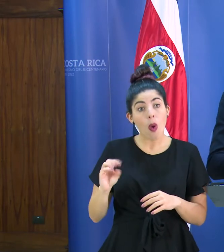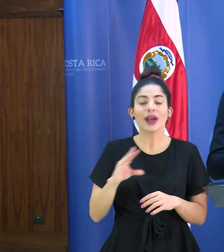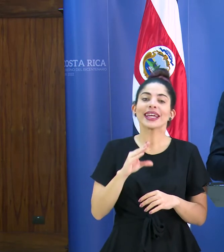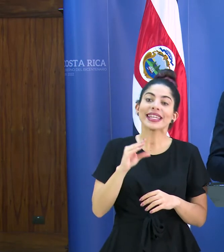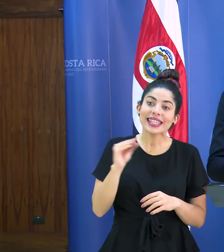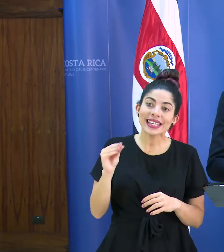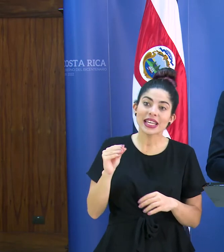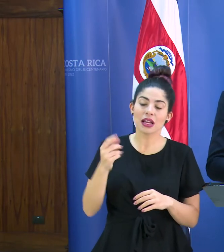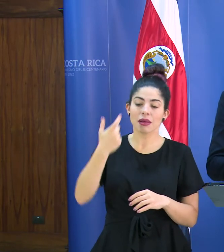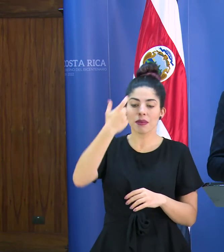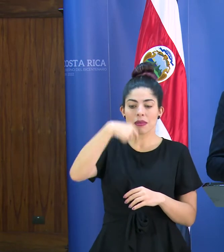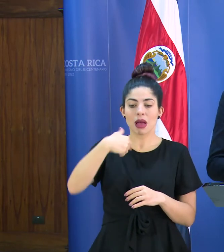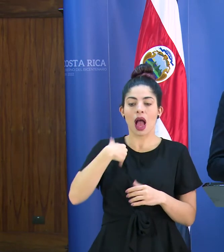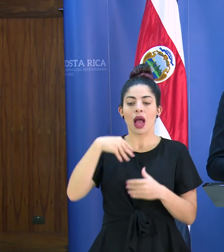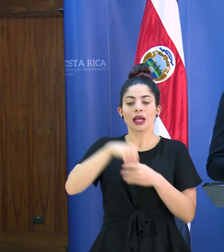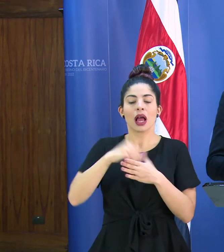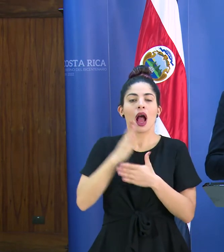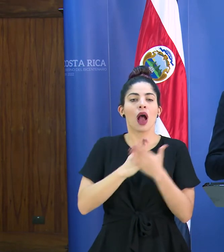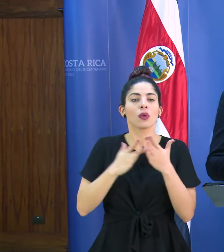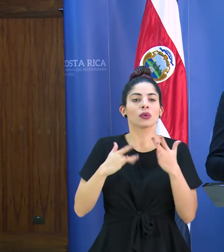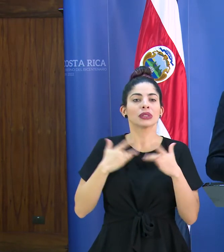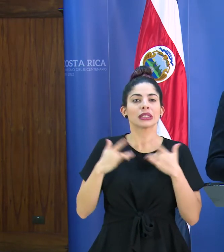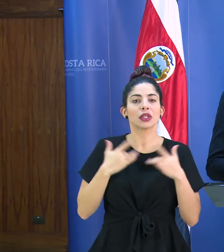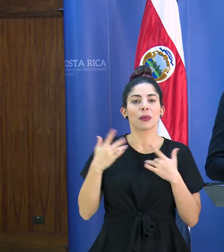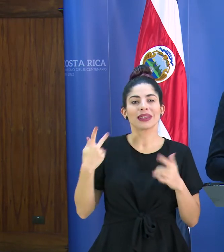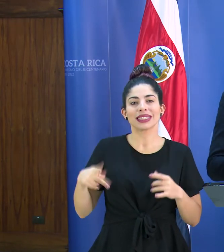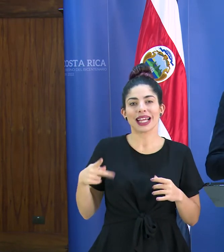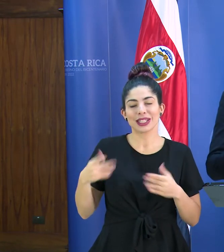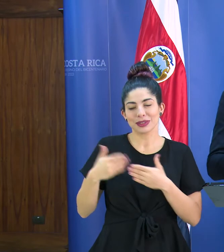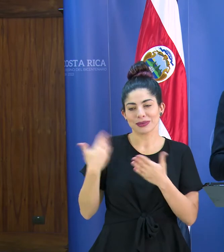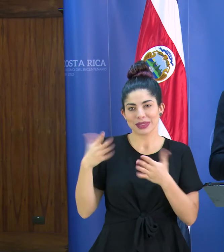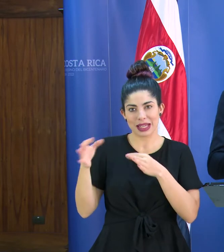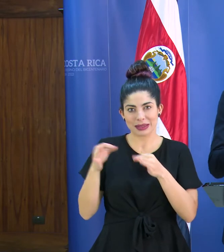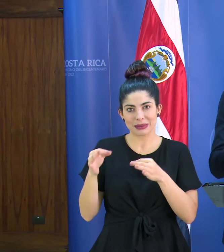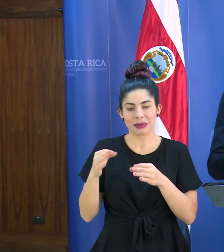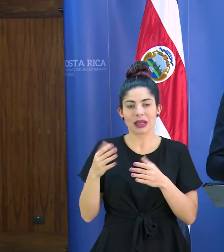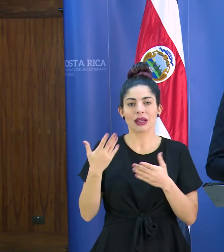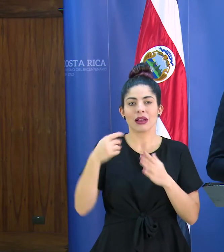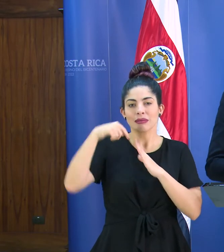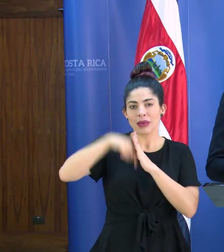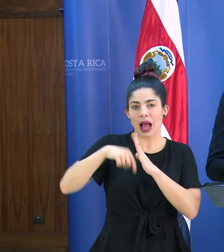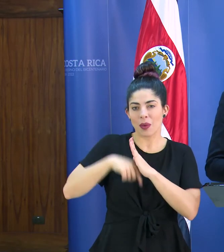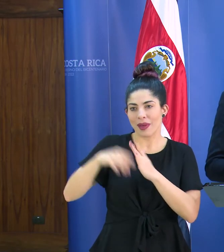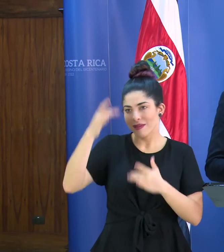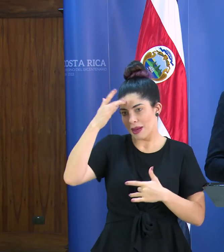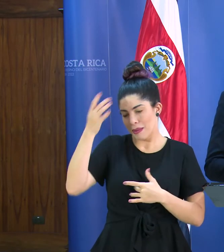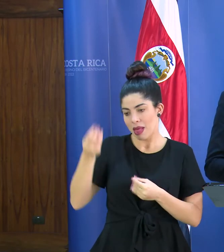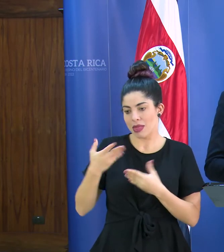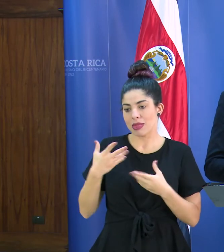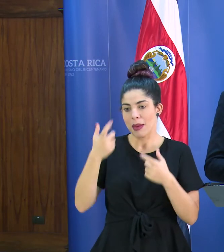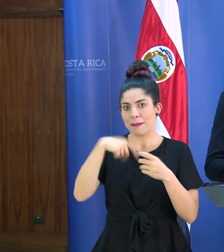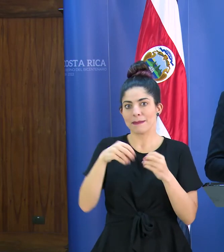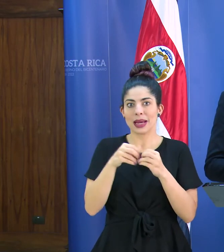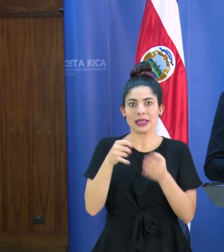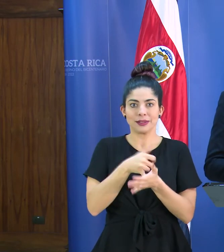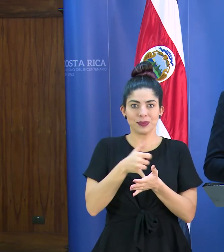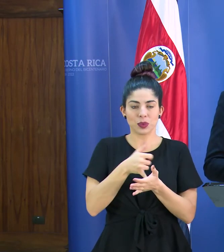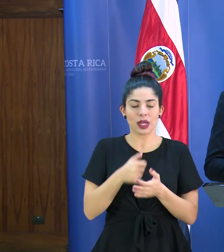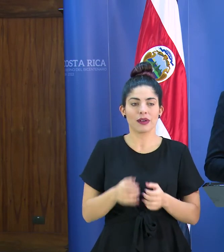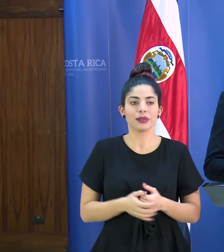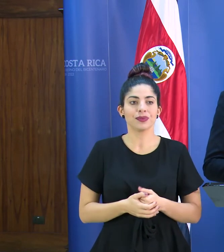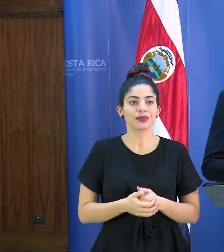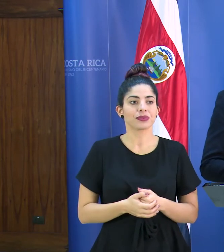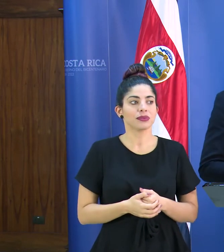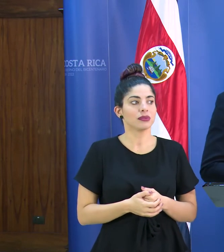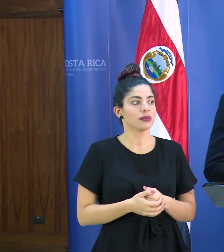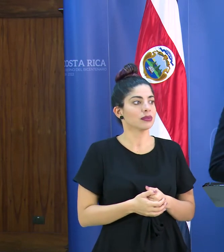que tengan agregado los síntomas perdón los factores de riesgo que ya hemos indicado ahora patologías de fondo que ponen en vulnerabilidad su situación muchas